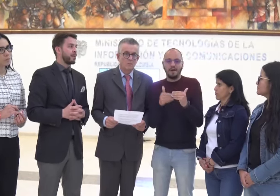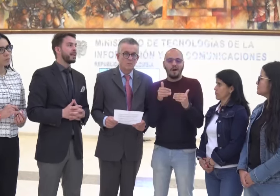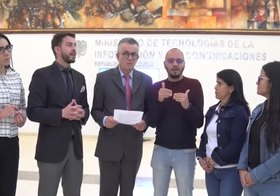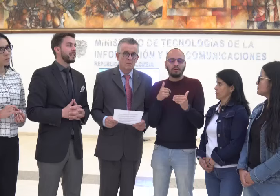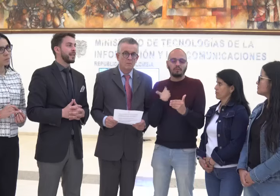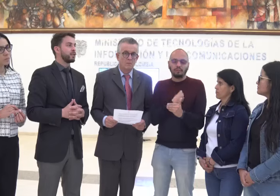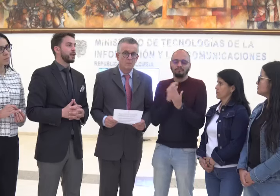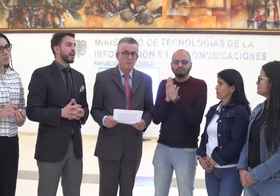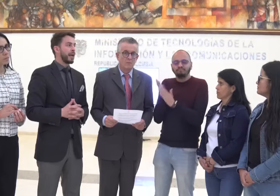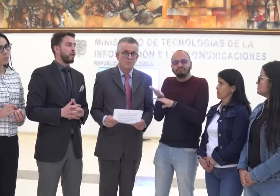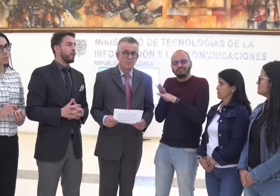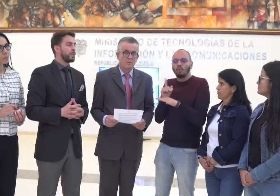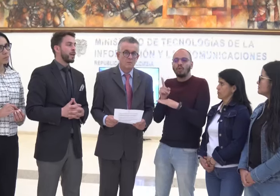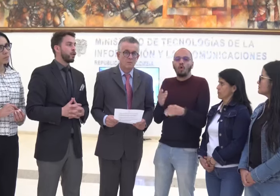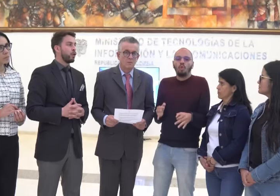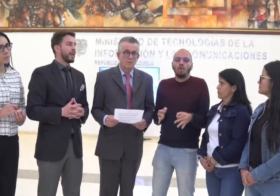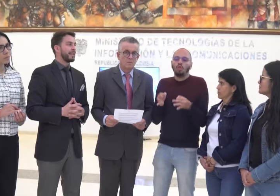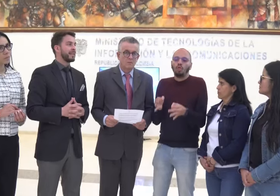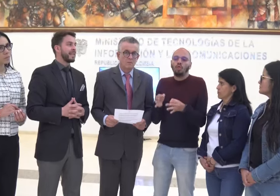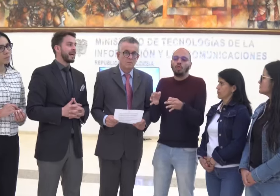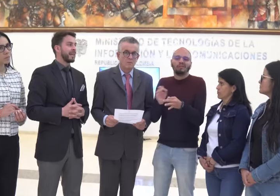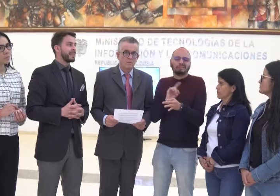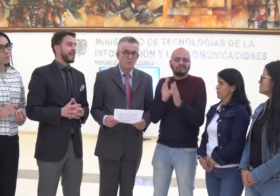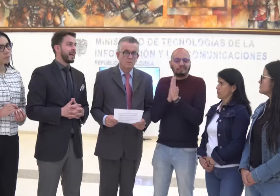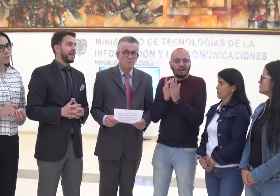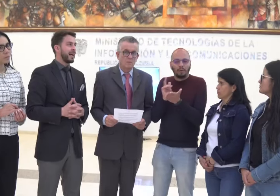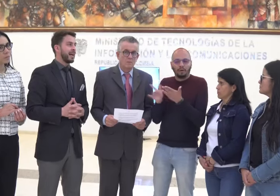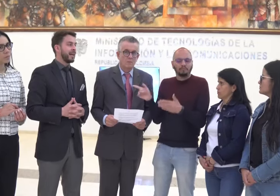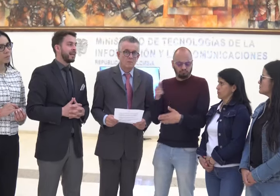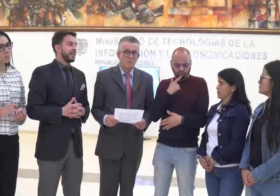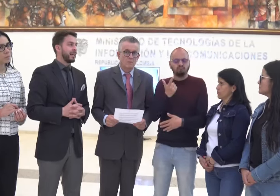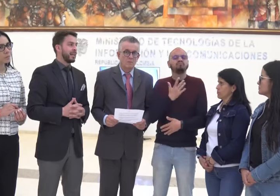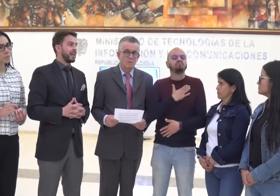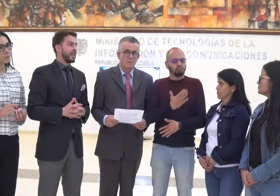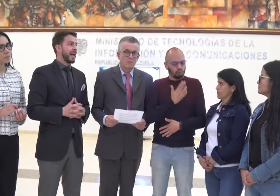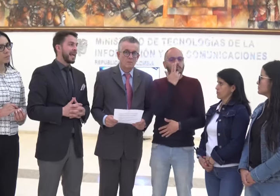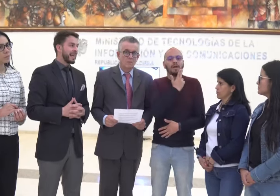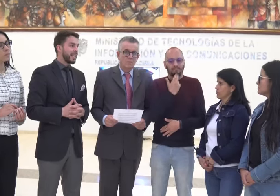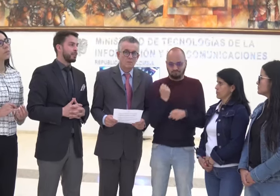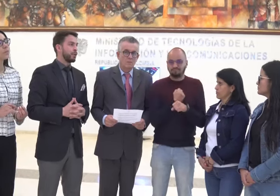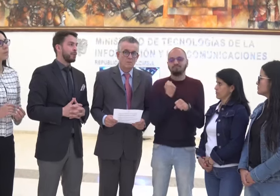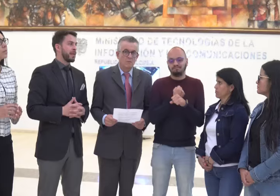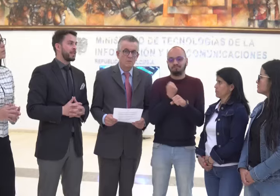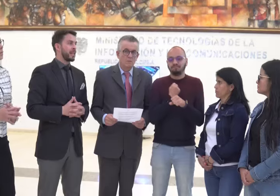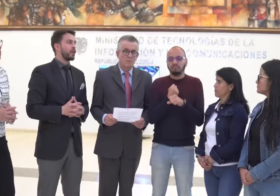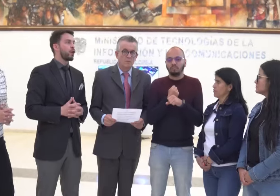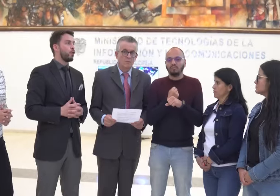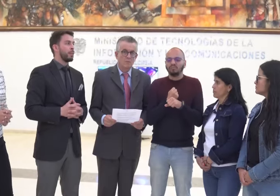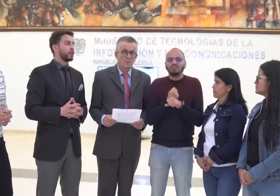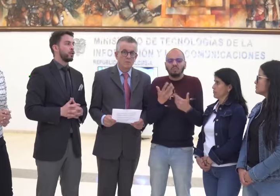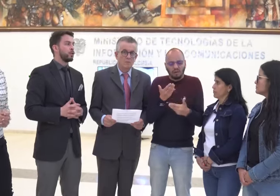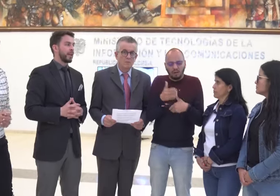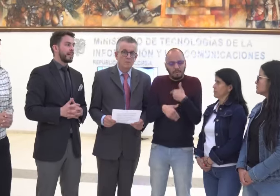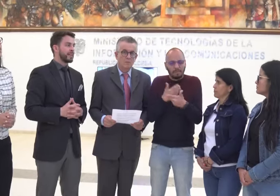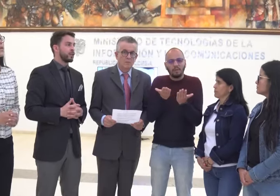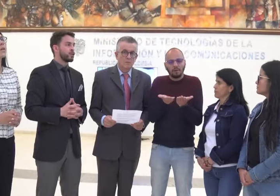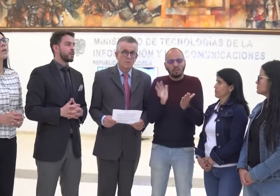abrir el centro de relevo con la entidad que sea elegida por el ministerio y que cumpla todos los requisitos.